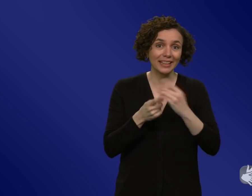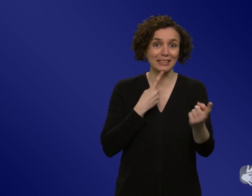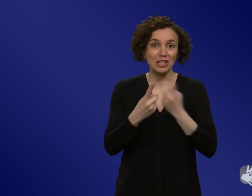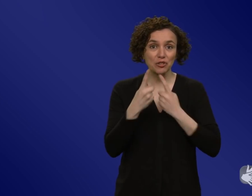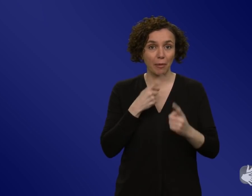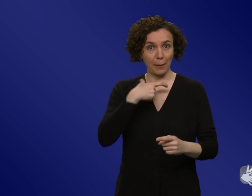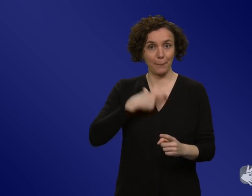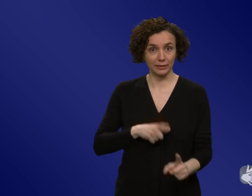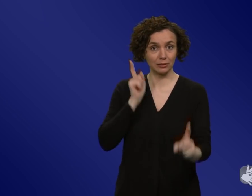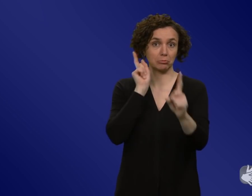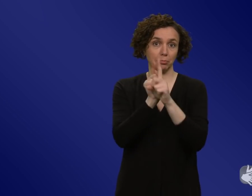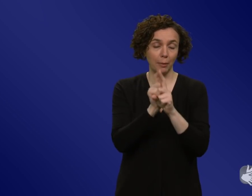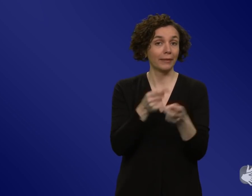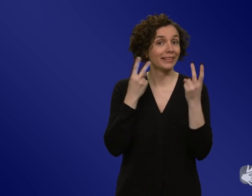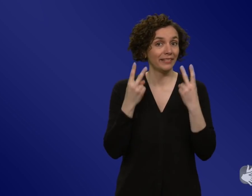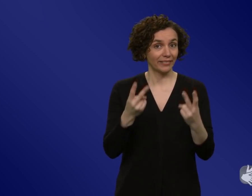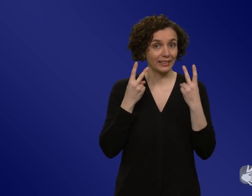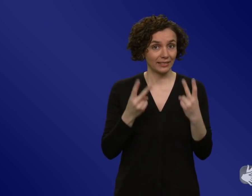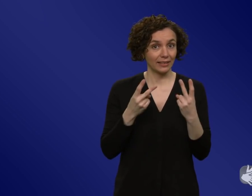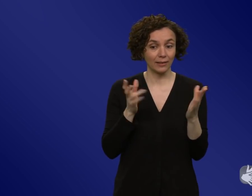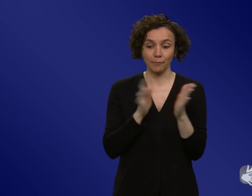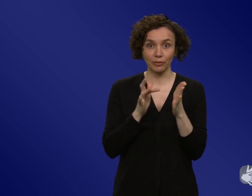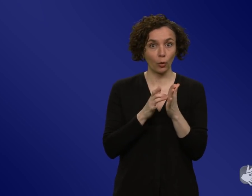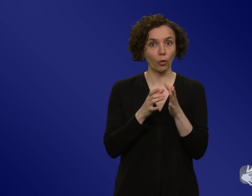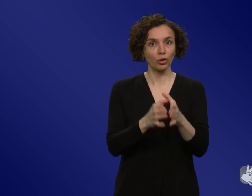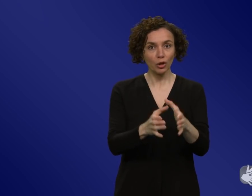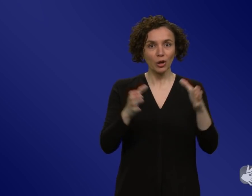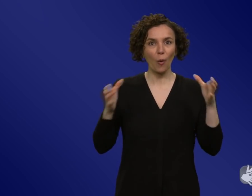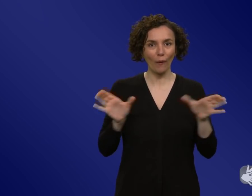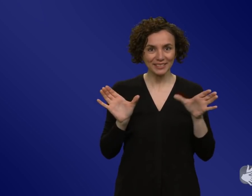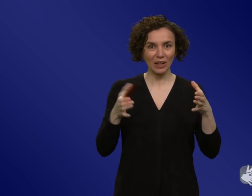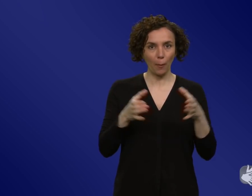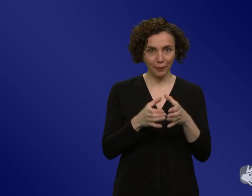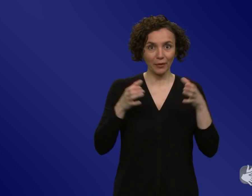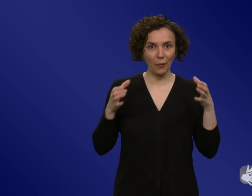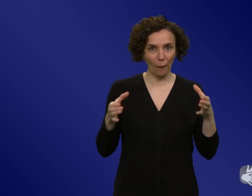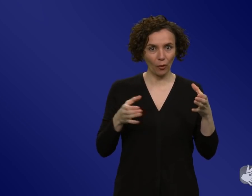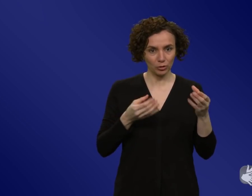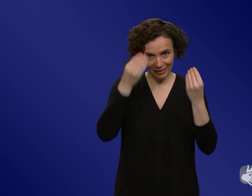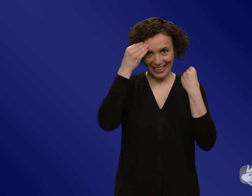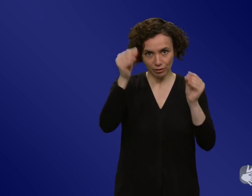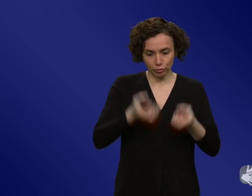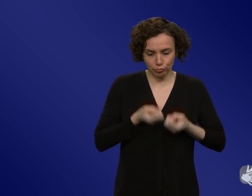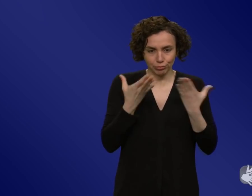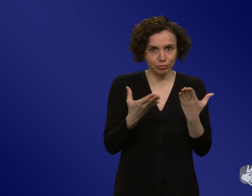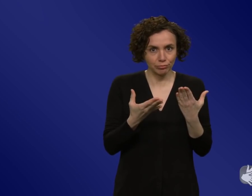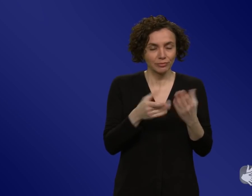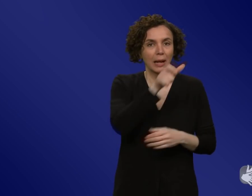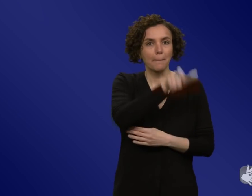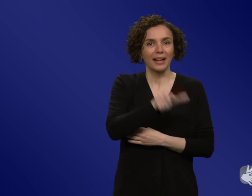die Information, die ich an eine größere Masse gebe, die kann ja nicht so personalisiert sein. Das ist dann wiederum Zweiergespräch viel besser möglich.